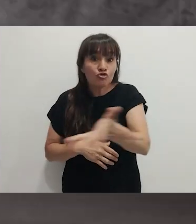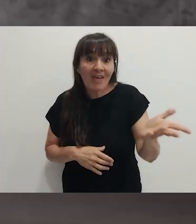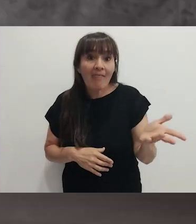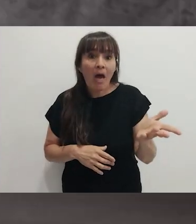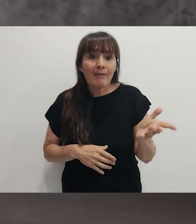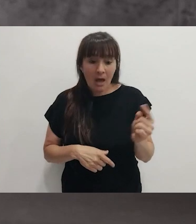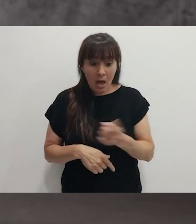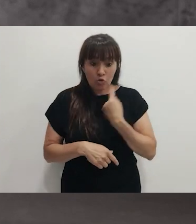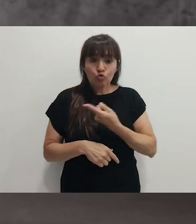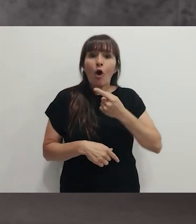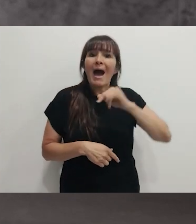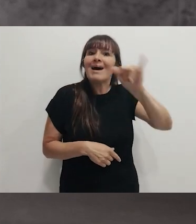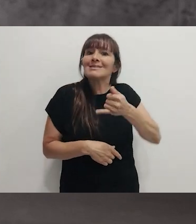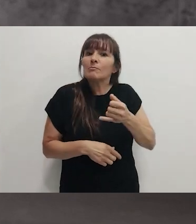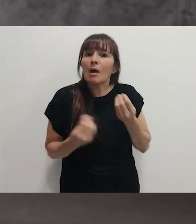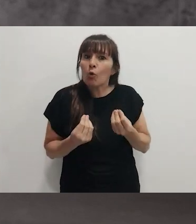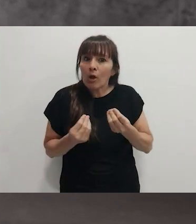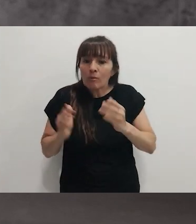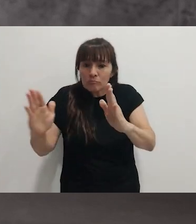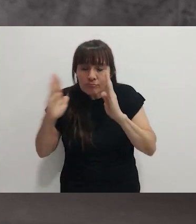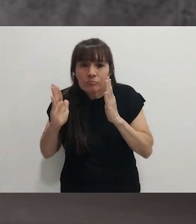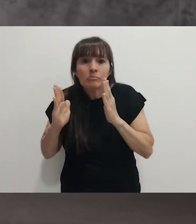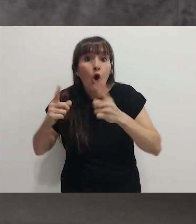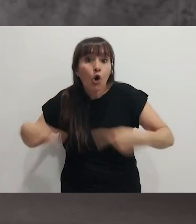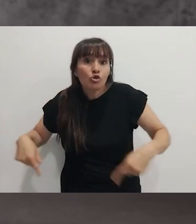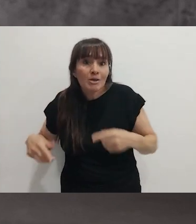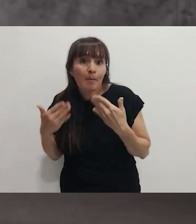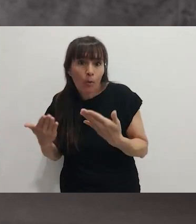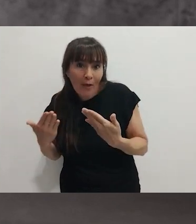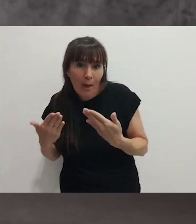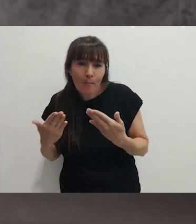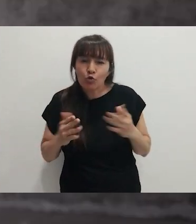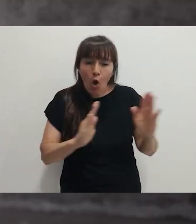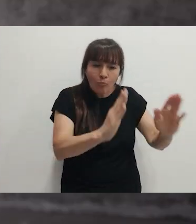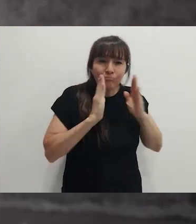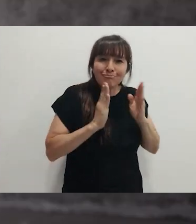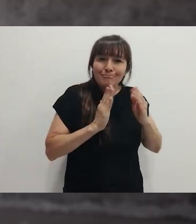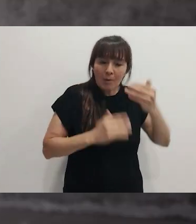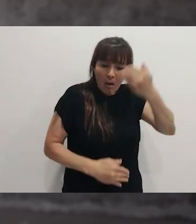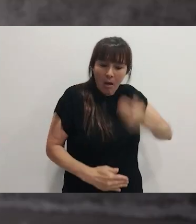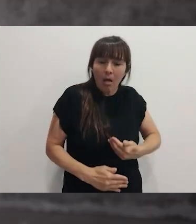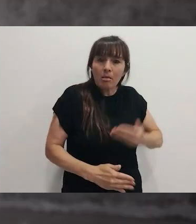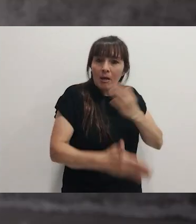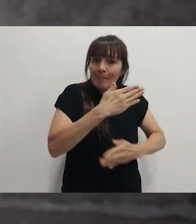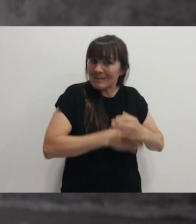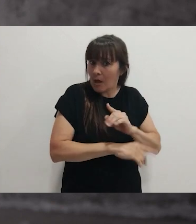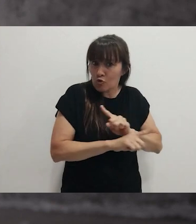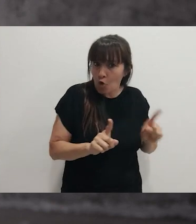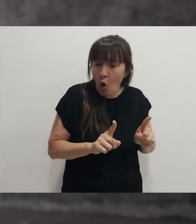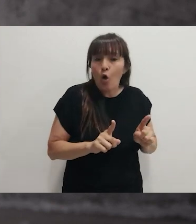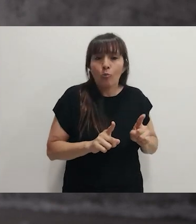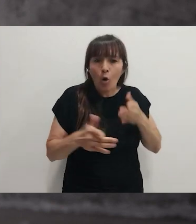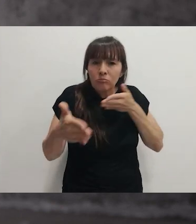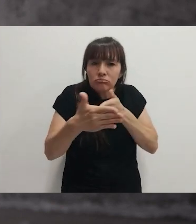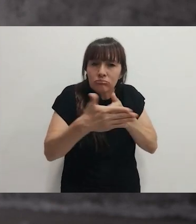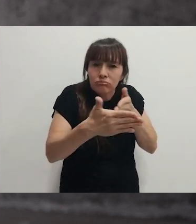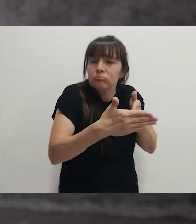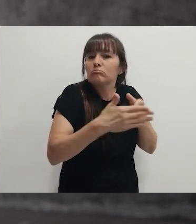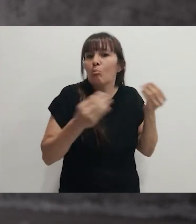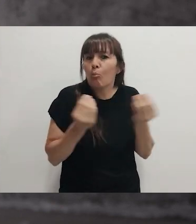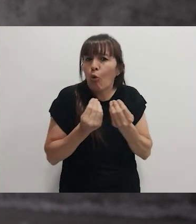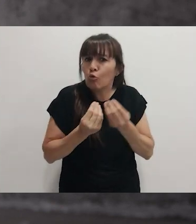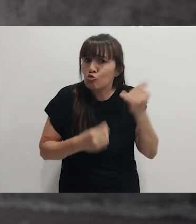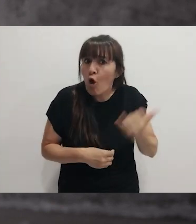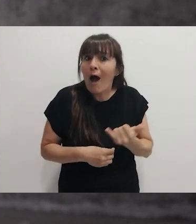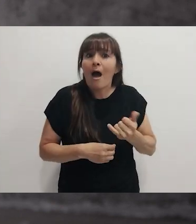nos acepte o no por las capacidades, no por la discapacidad. En realidad pasamos por un montón de cosas. Desde